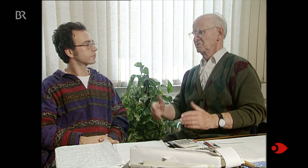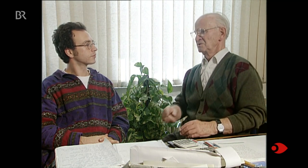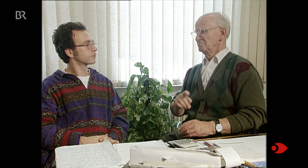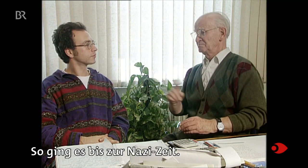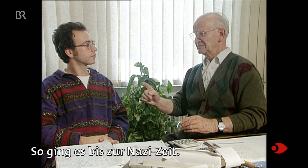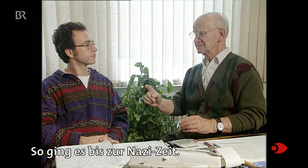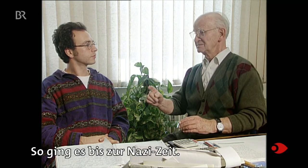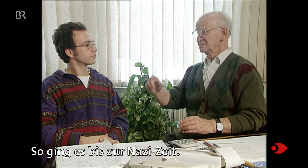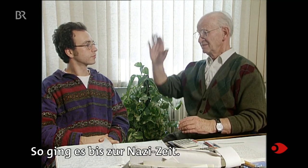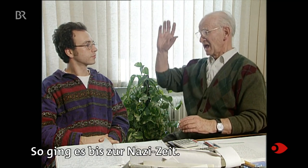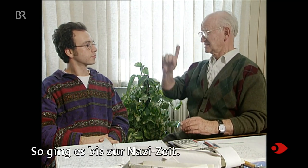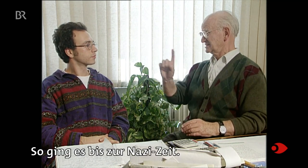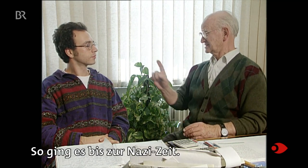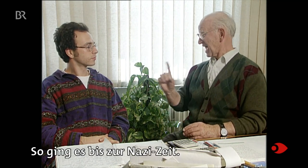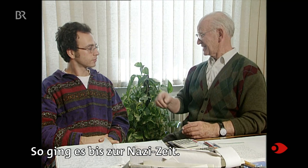So ging es bis zur Nazizeit.